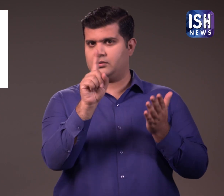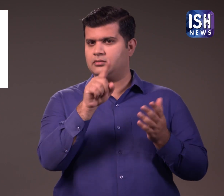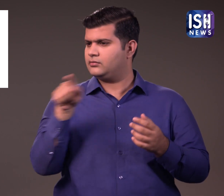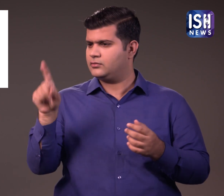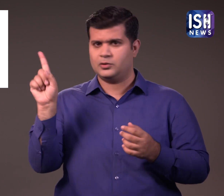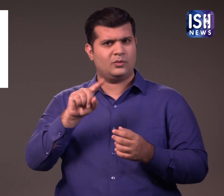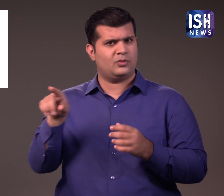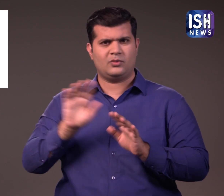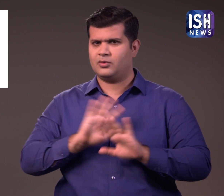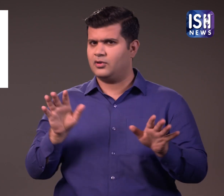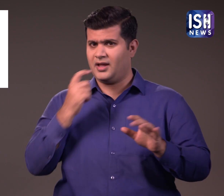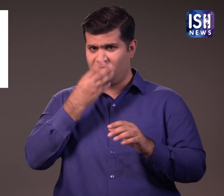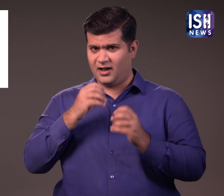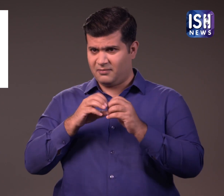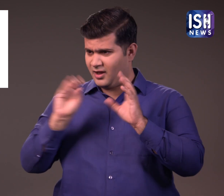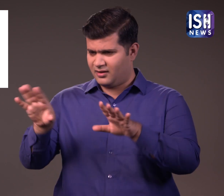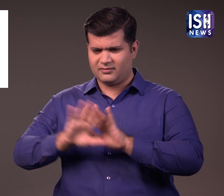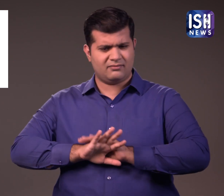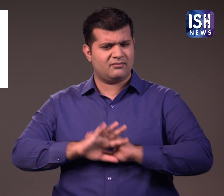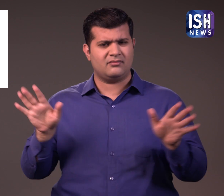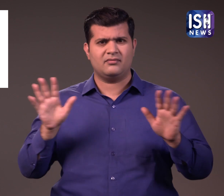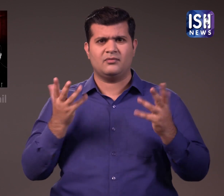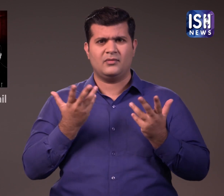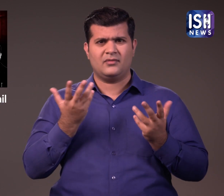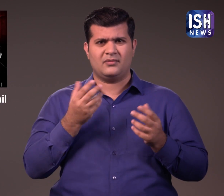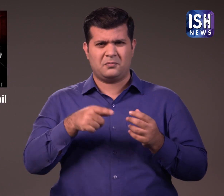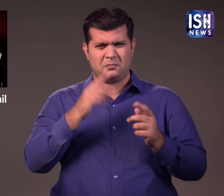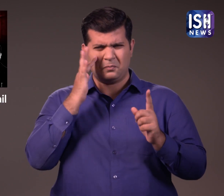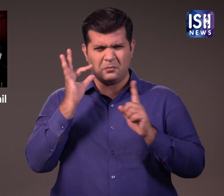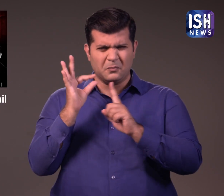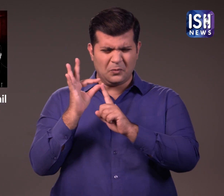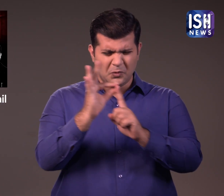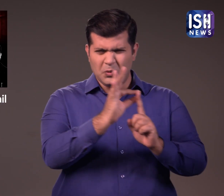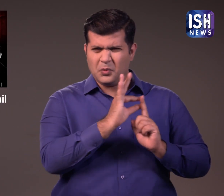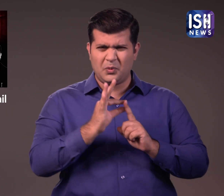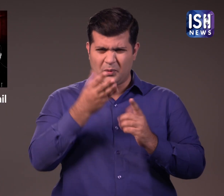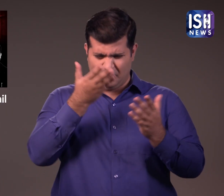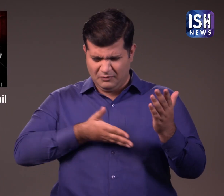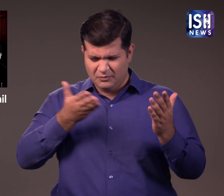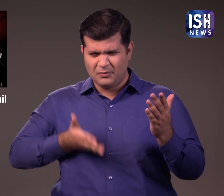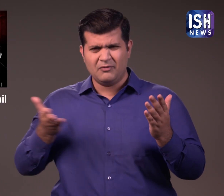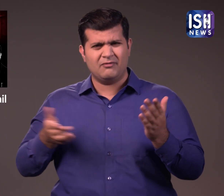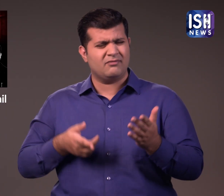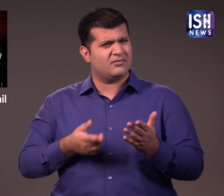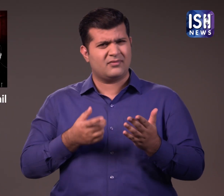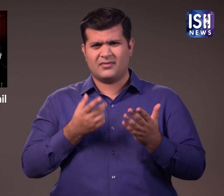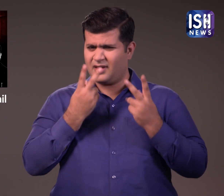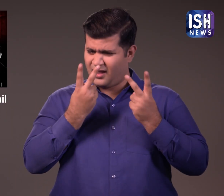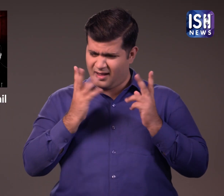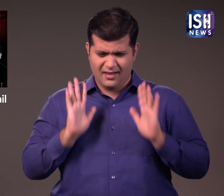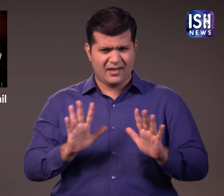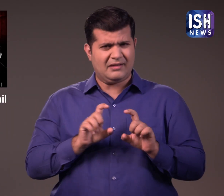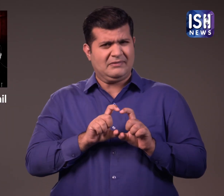जमानत न देने का समर्थन किया और कहा कि इर्फान के दर्मानतरन रैकेट में शामिल होने के स्पर्ष्ट सबूत है